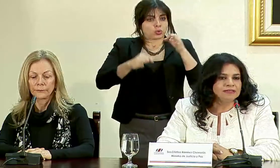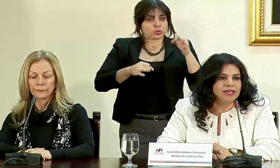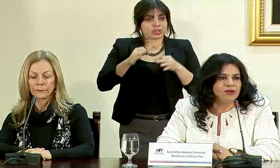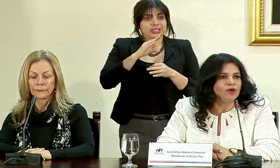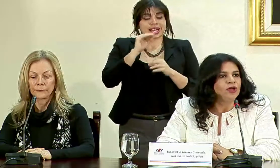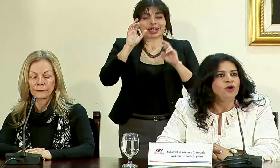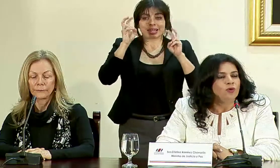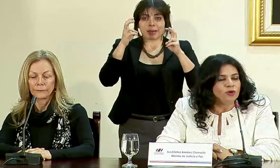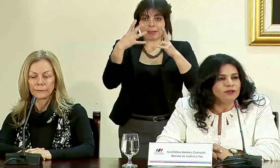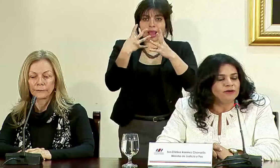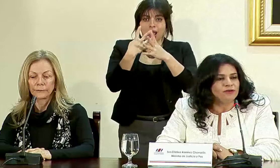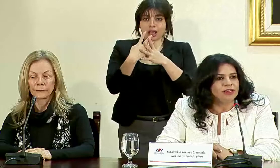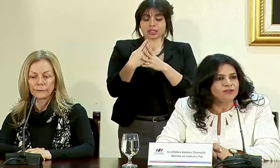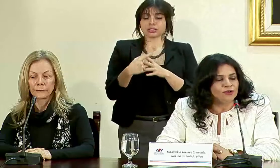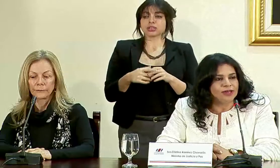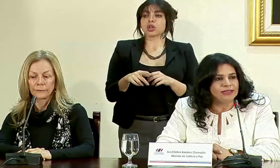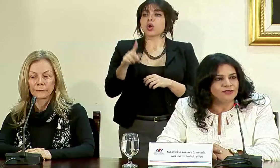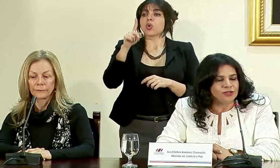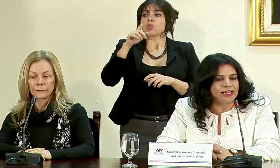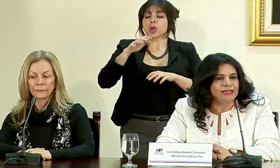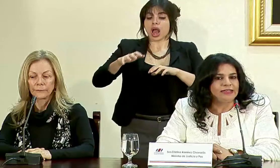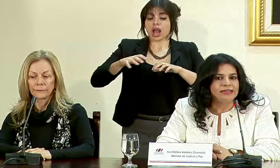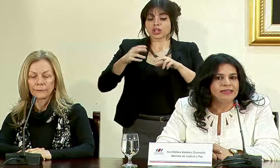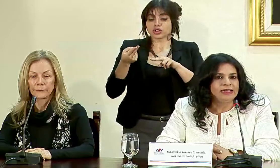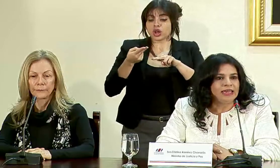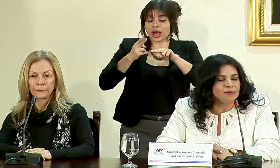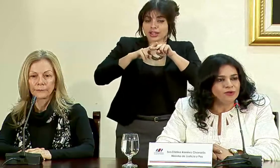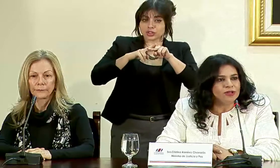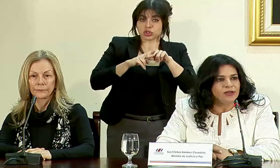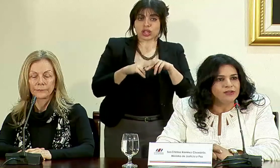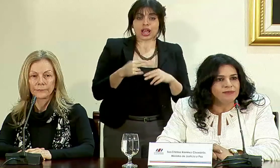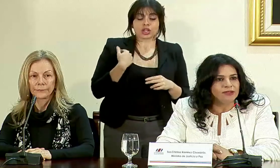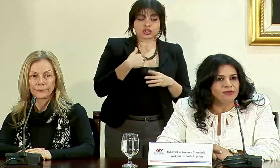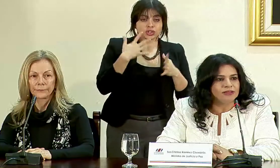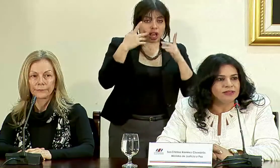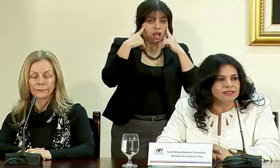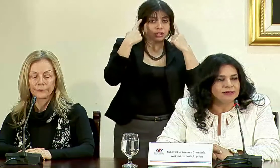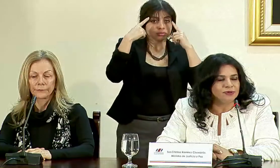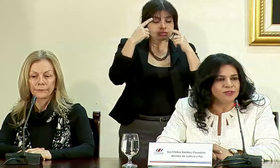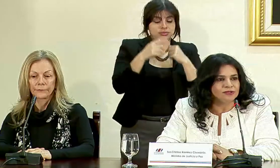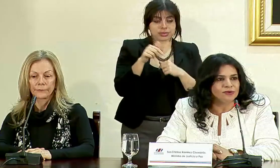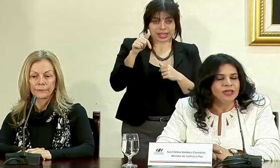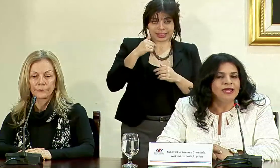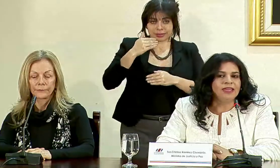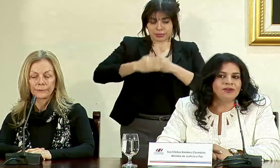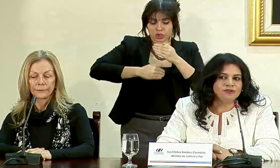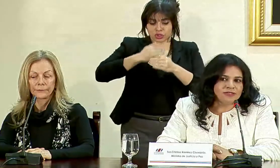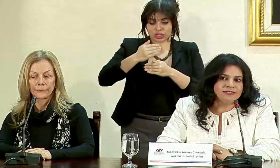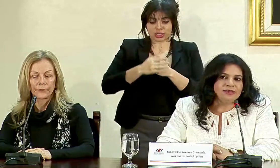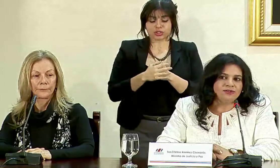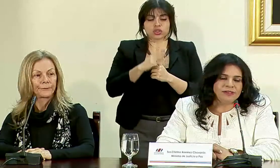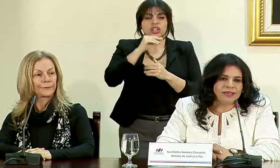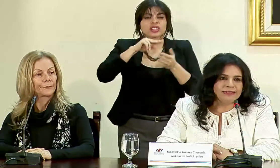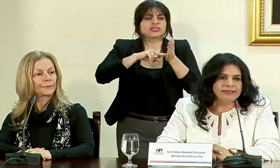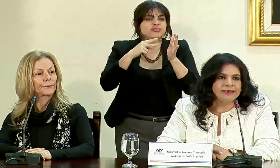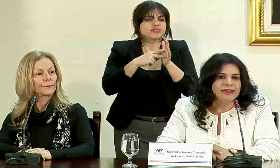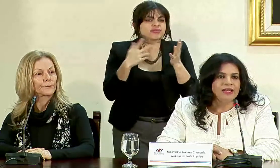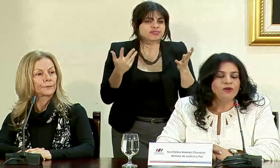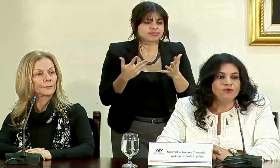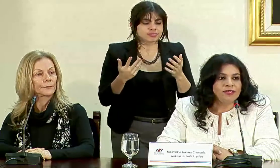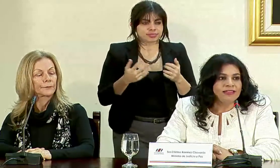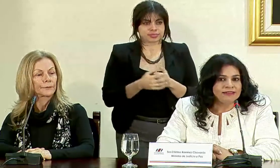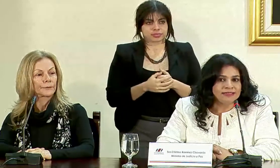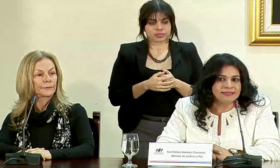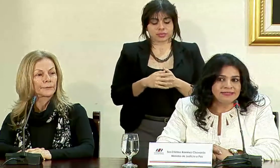sistema penitenciario una acción adicional que hemos logrado también durante este proceso y que consiste en lo siguiente